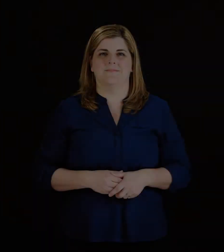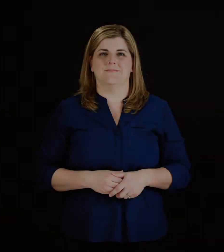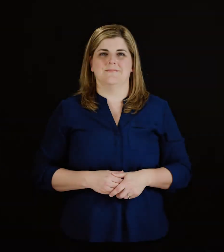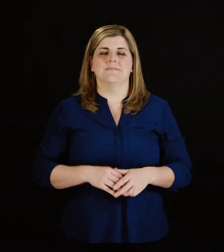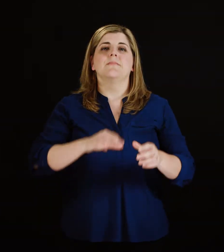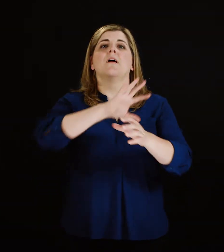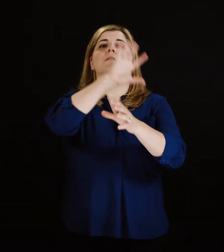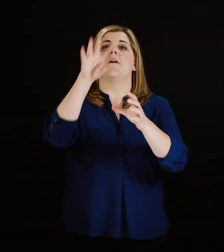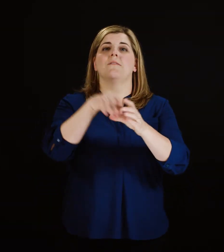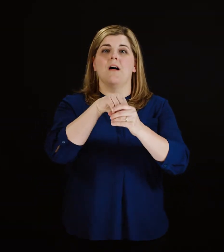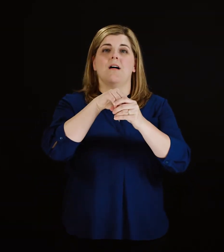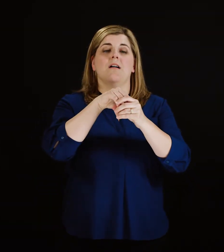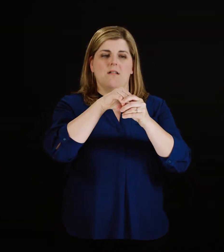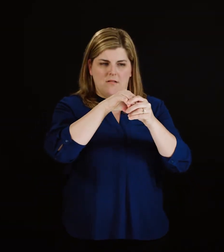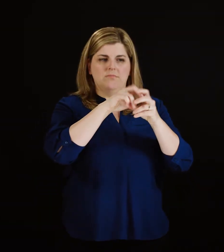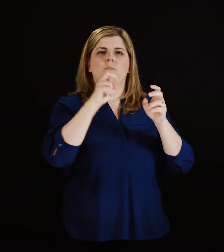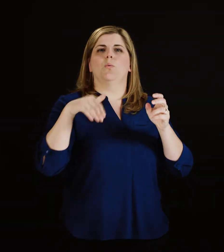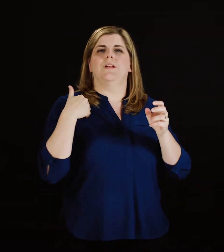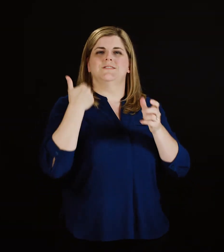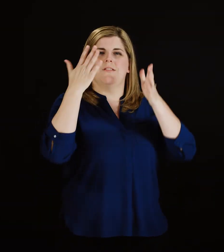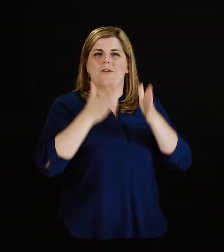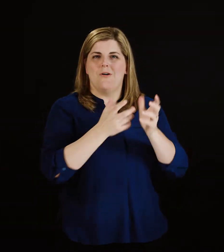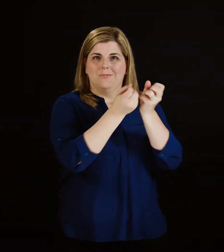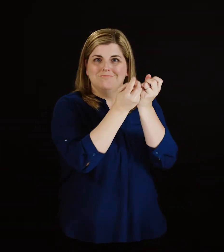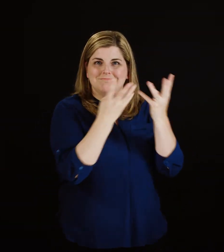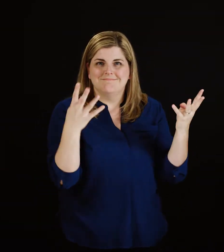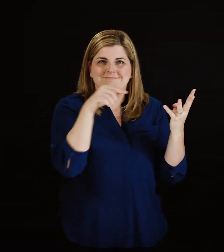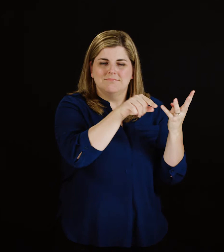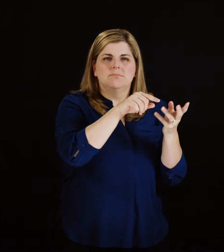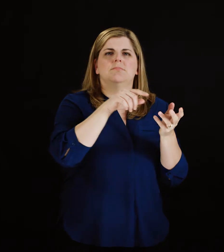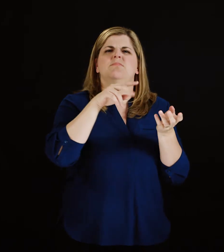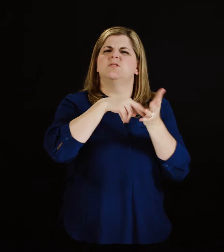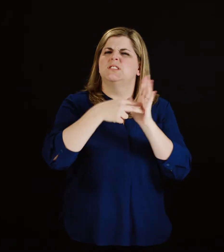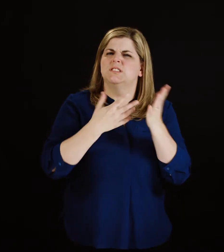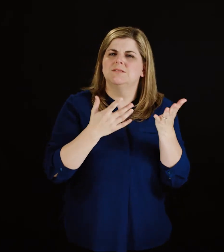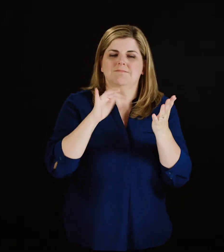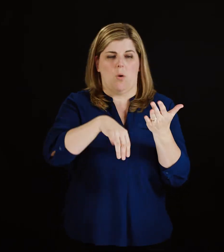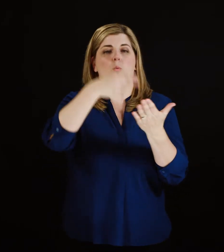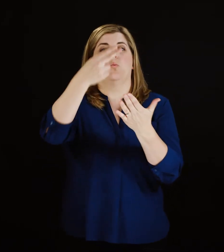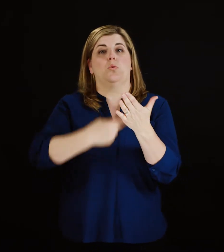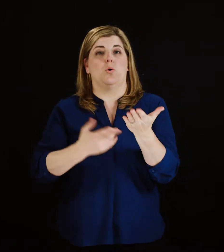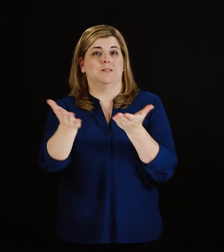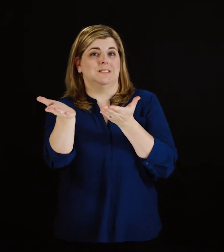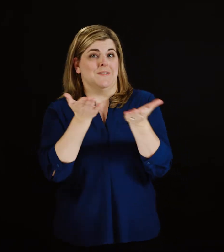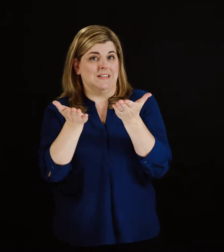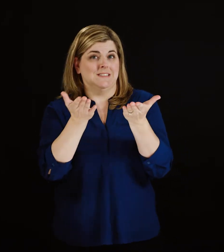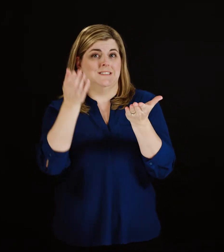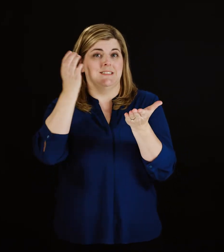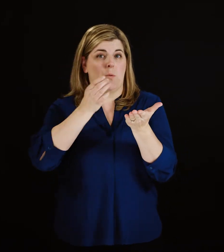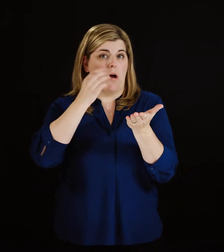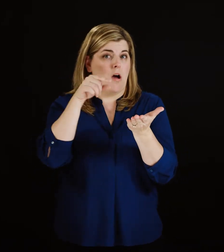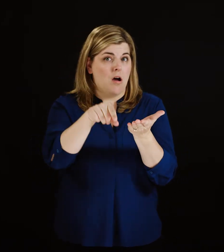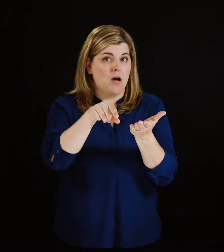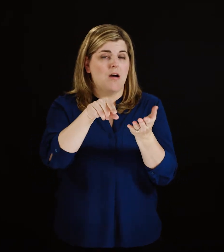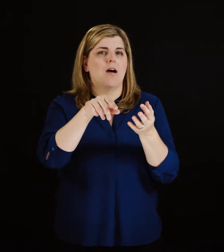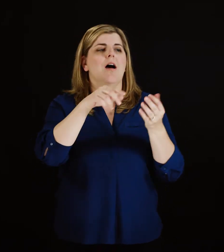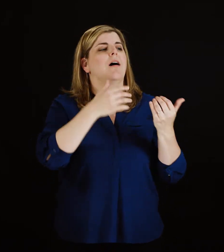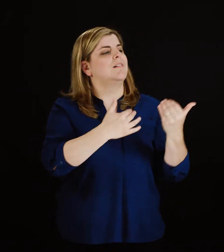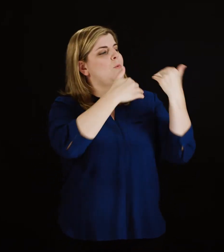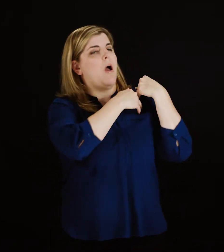Le forfait à utilisateurs multiples est un contrat de services sans fil selon lequel le titulaire du